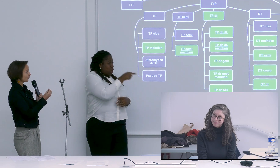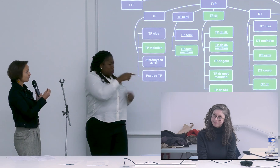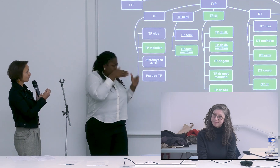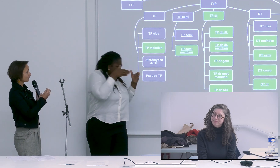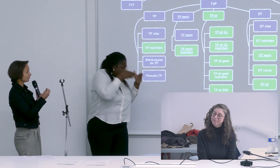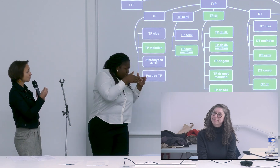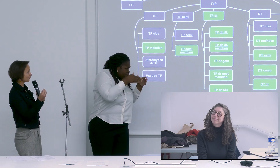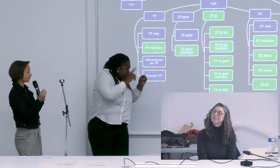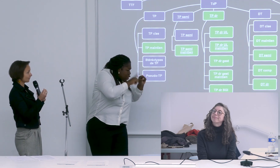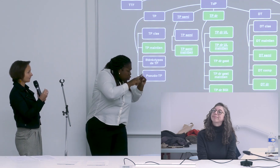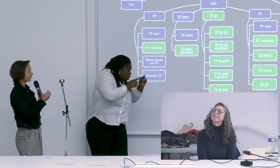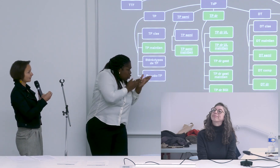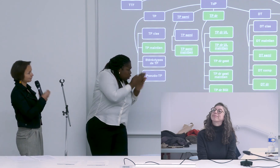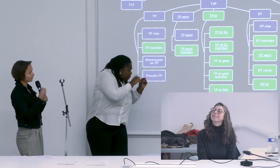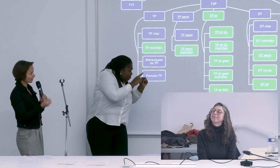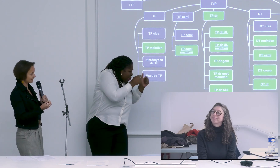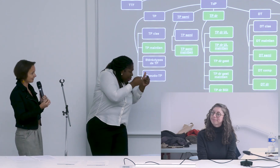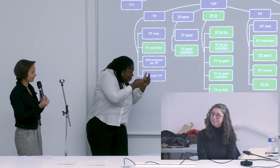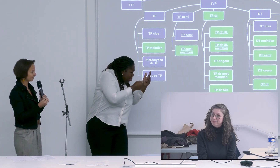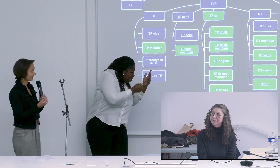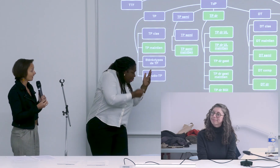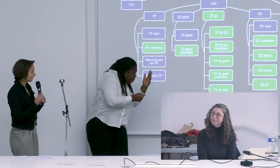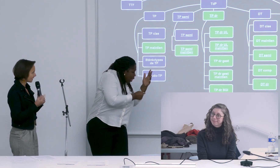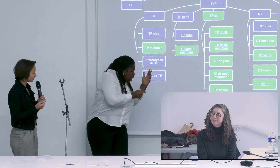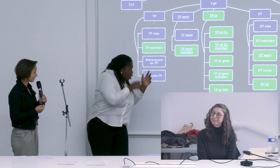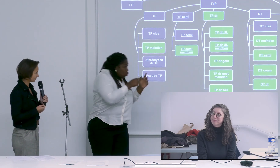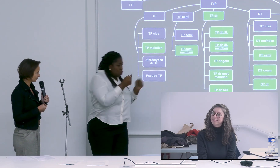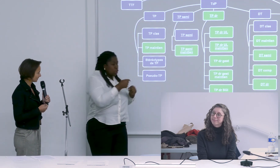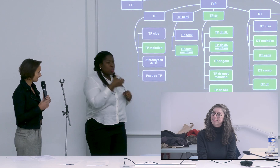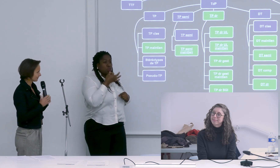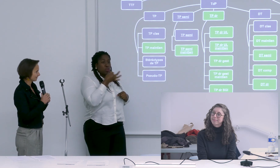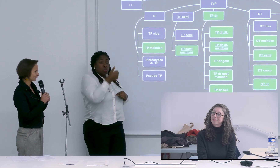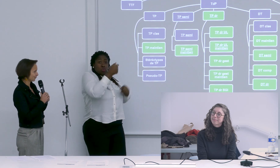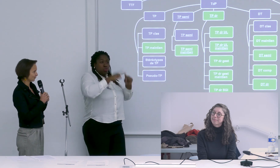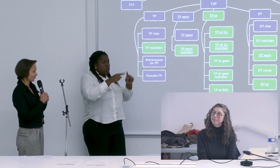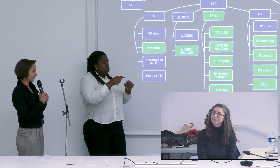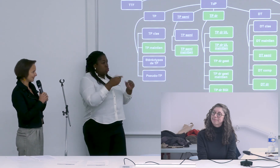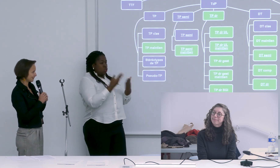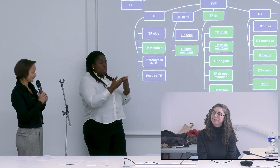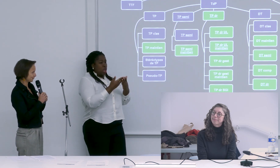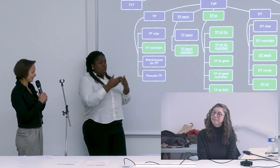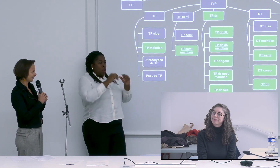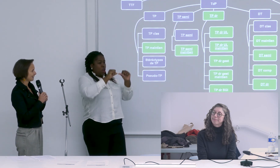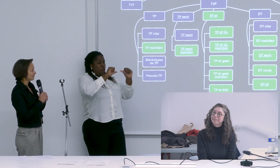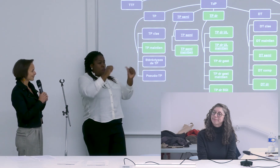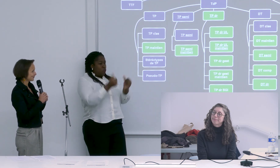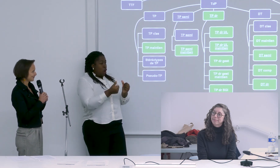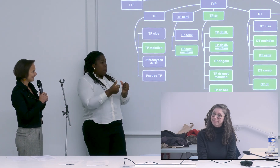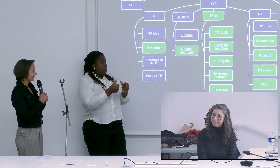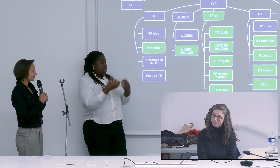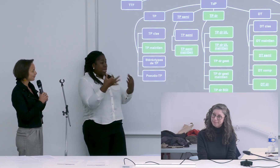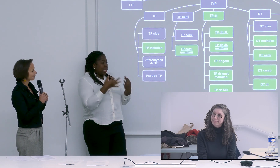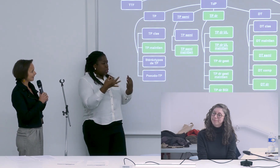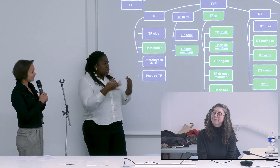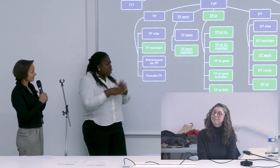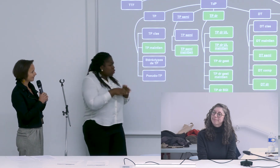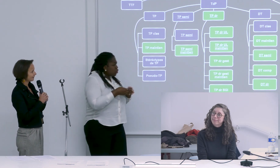toi tu n'en dis qu'une chose que c'est la forme classique et là j'ai été étonnée d'entendre que tu haïssais le français parce que tu dis